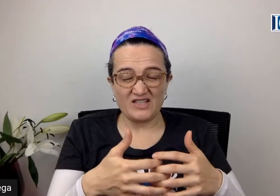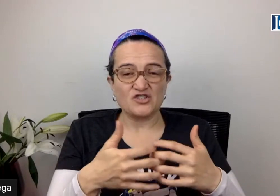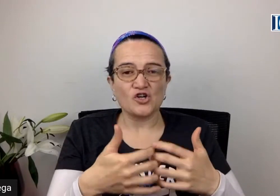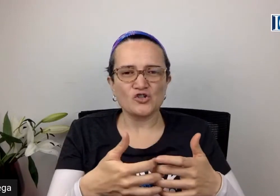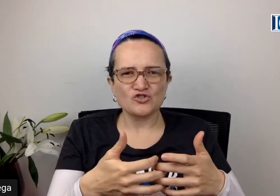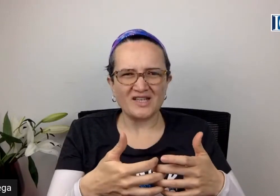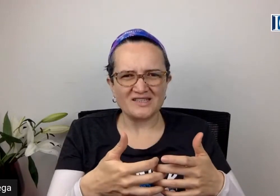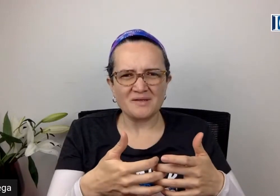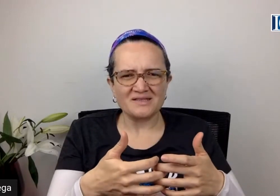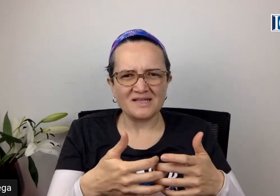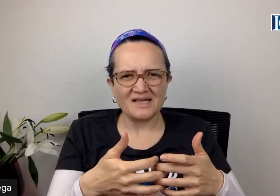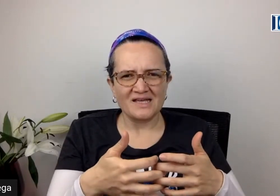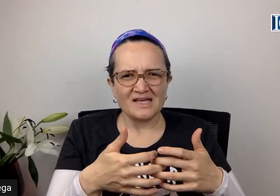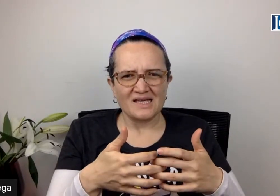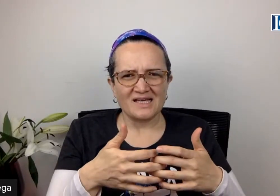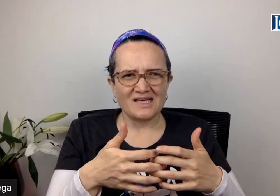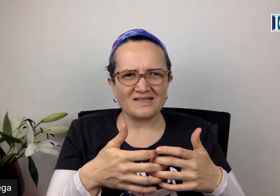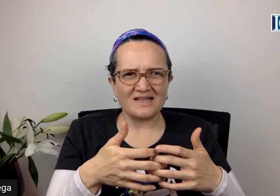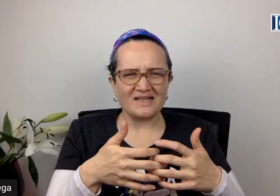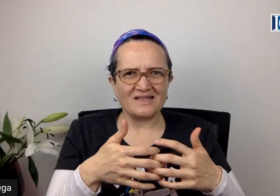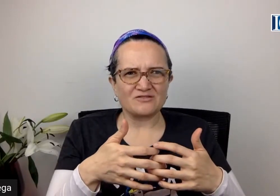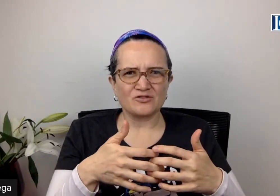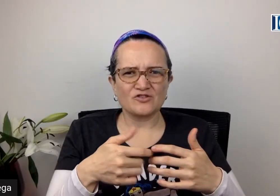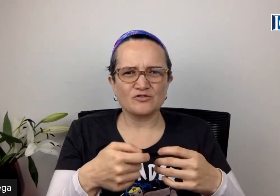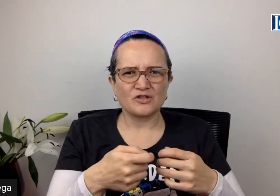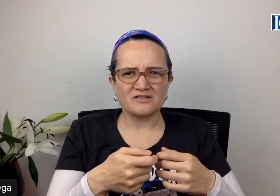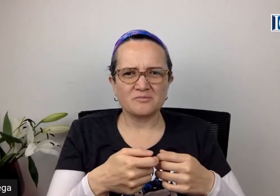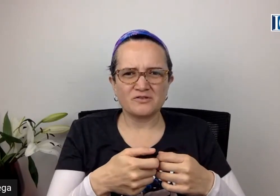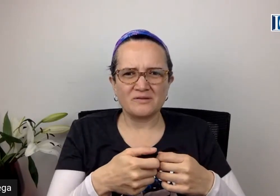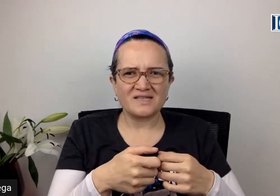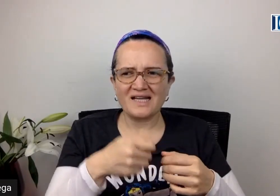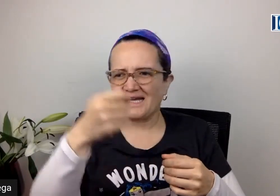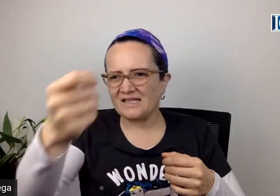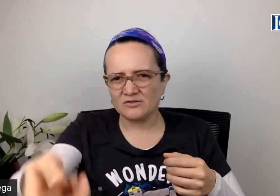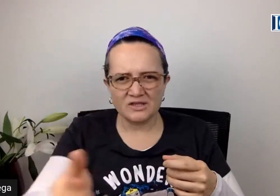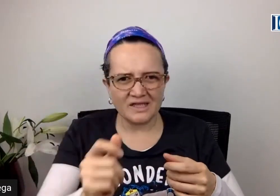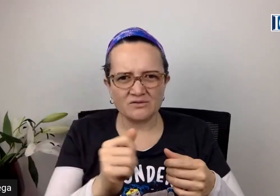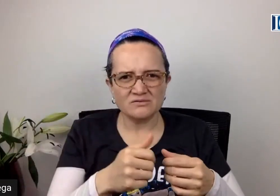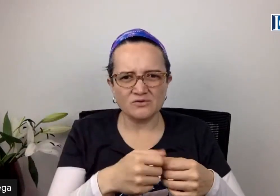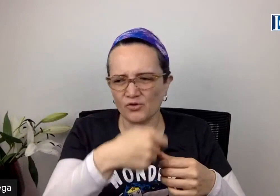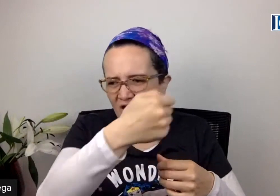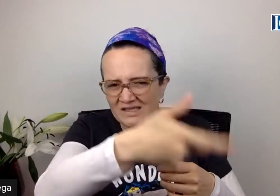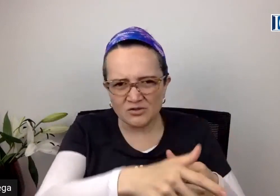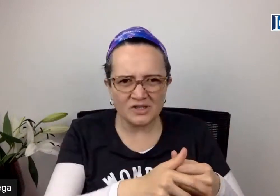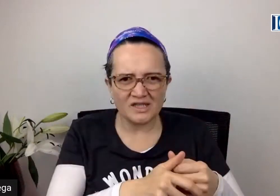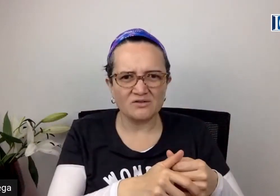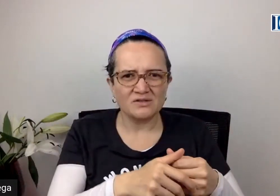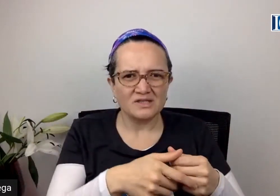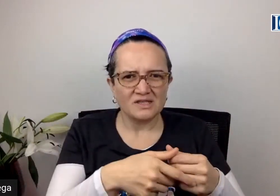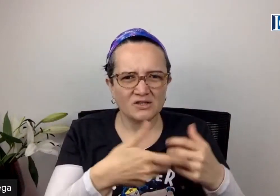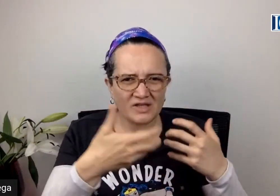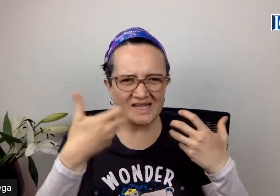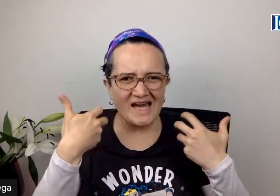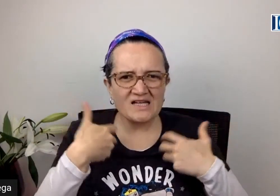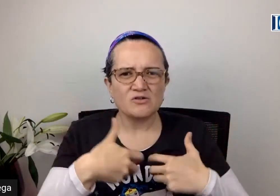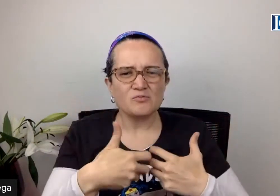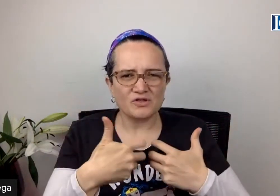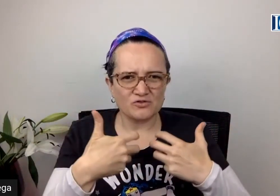Reflexiono constantemente de esto no se soluciona solamente regalando dinero o donando dinero. Creo que hay algo y por eso